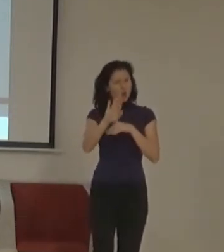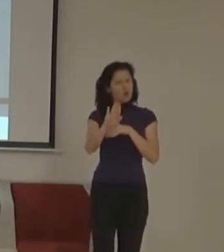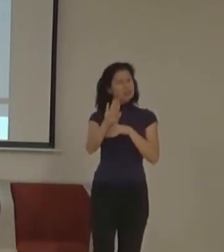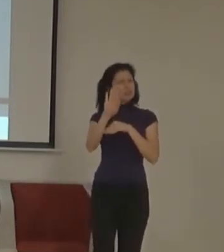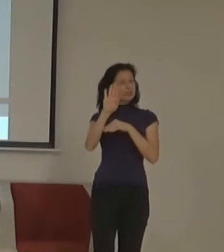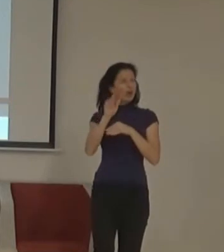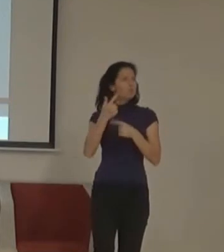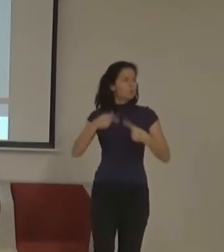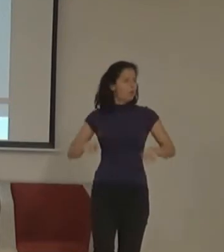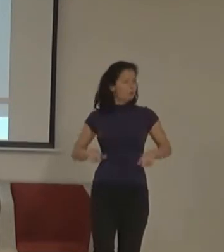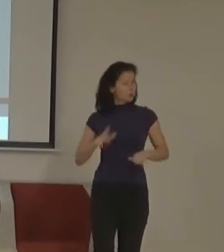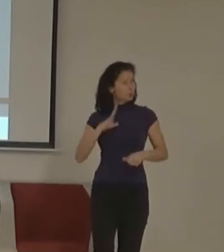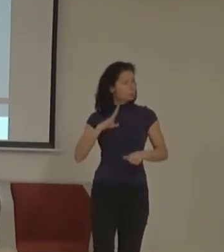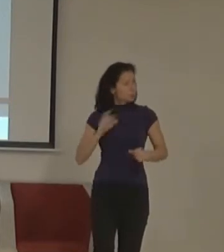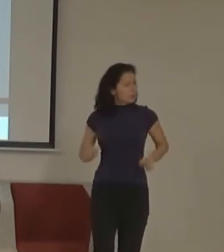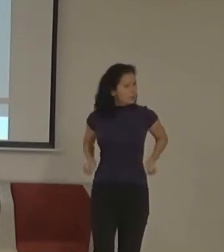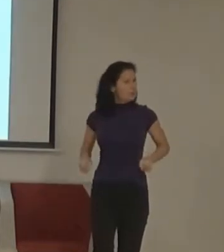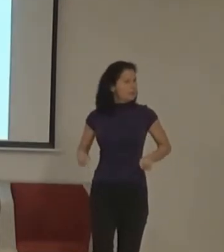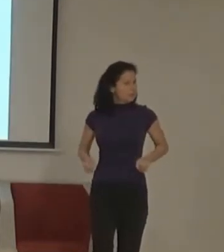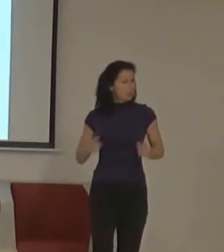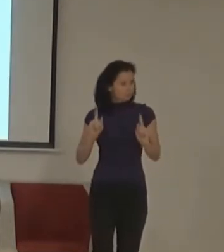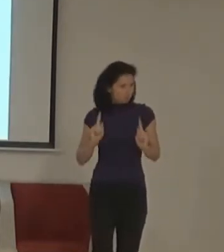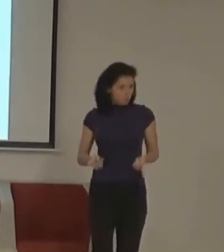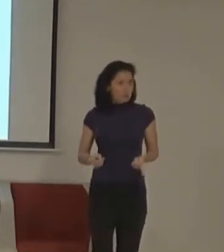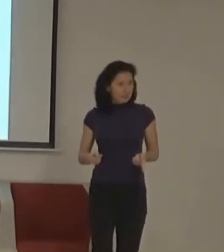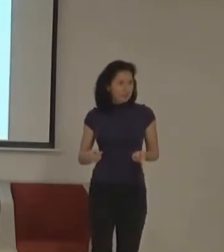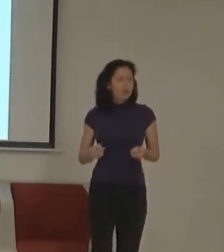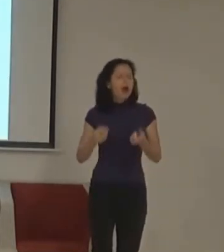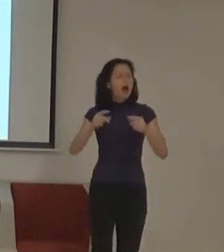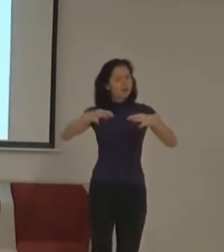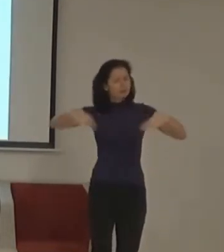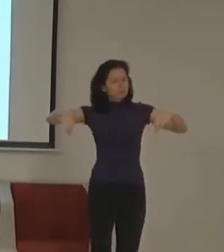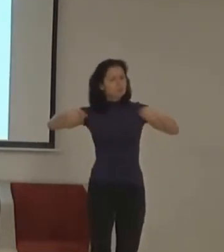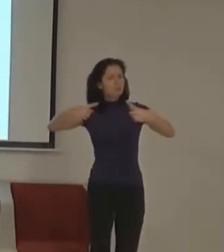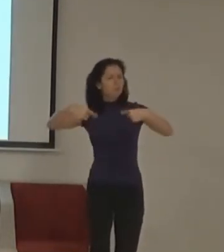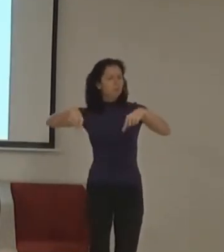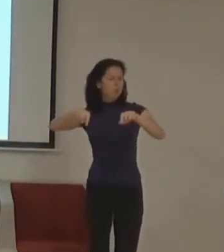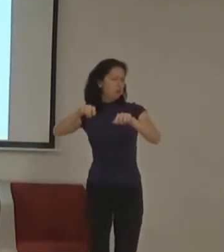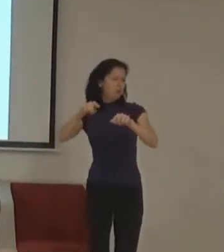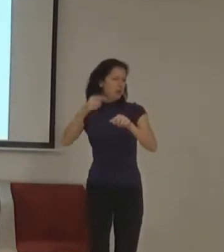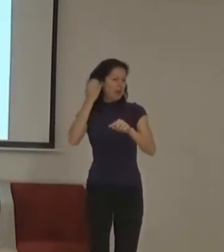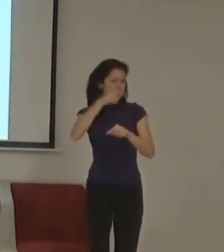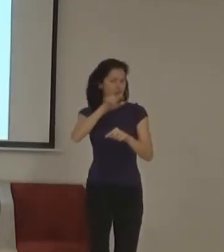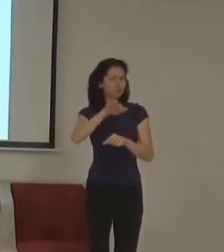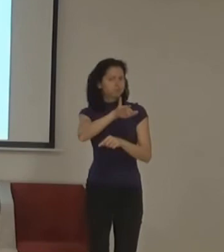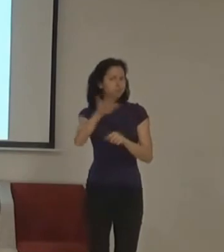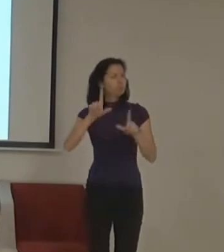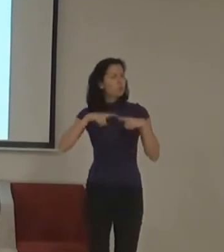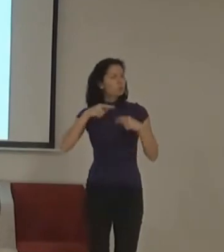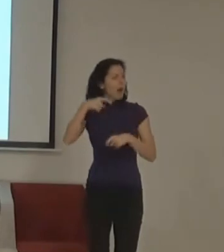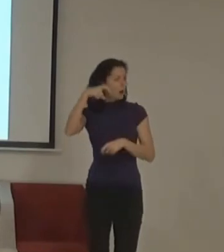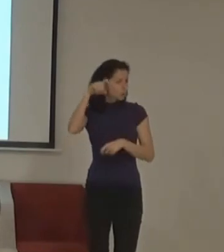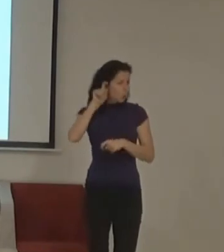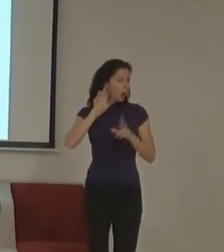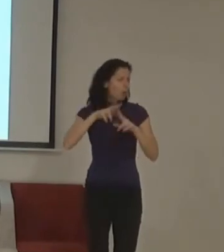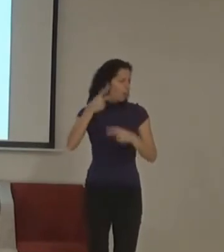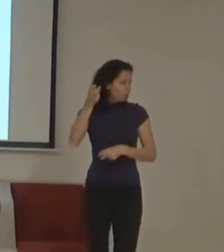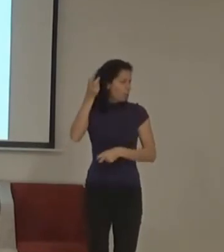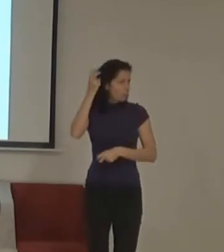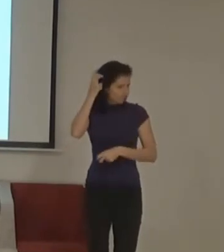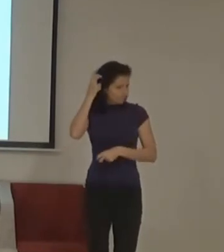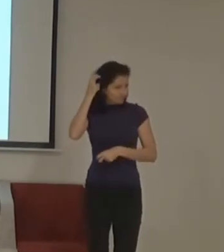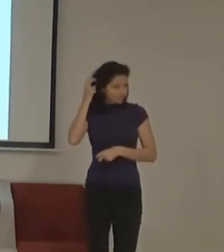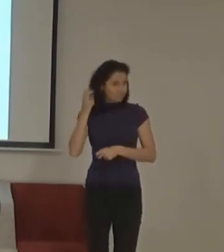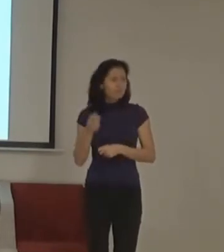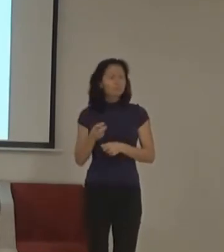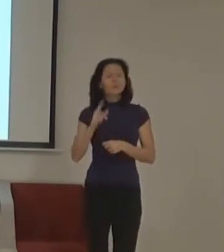kochnální implantát nebo sluchadla. Nicméně s fyzickou přístupnosti nějakého prostoru souvisí právě jenom na schopnost a možnost